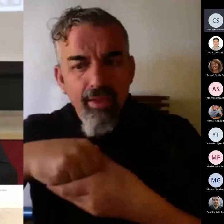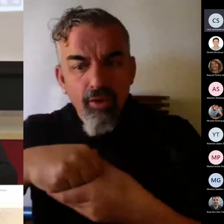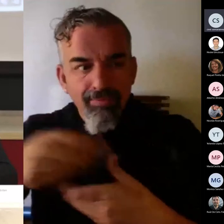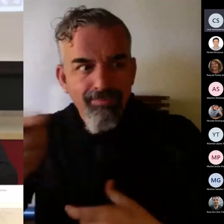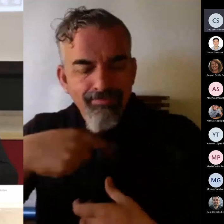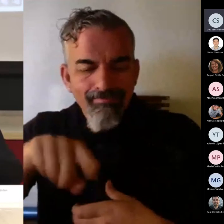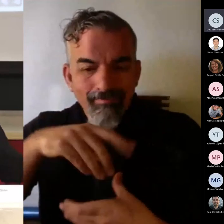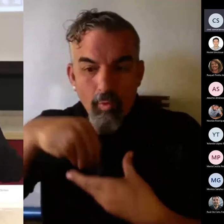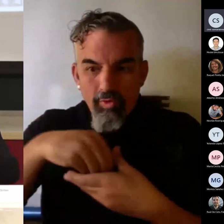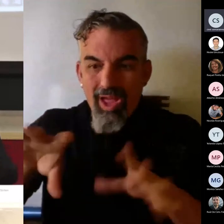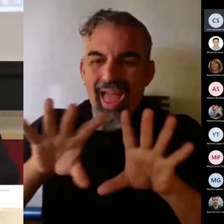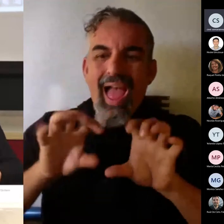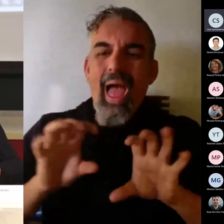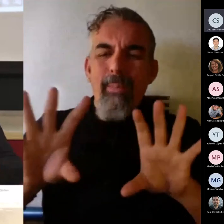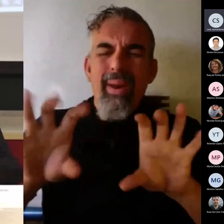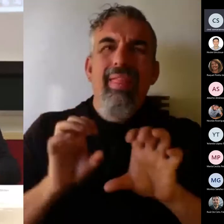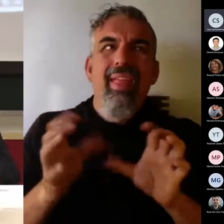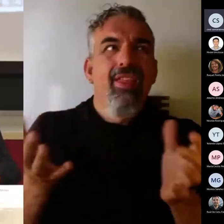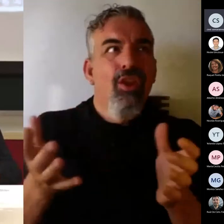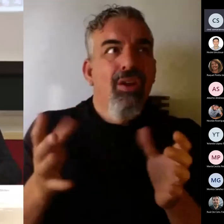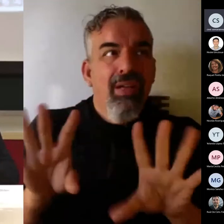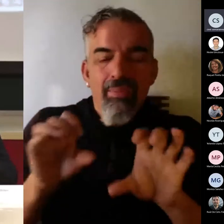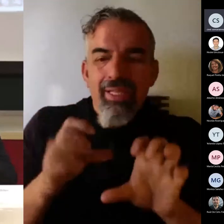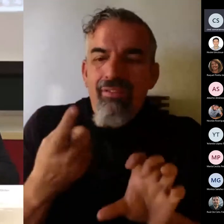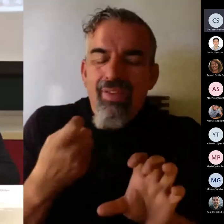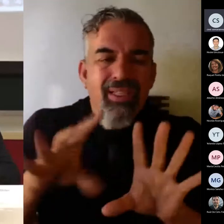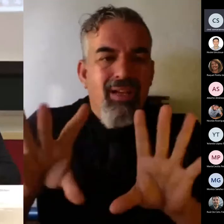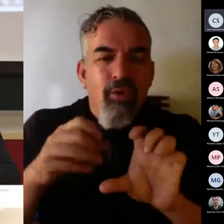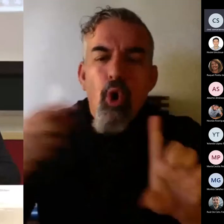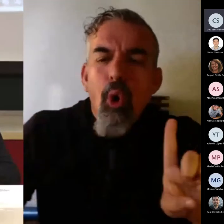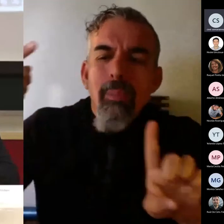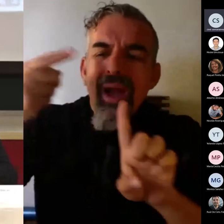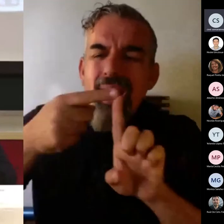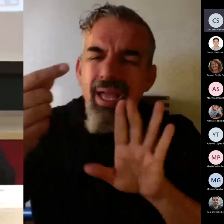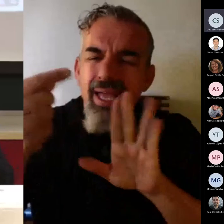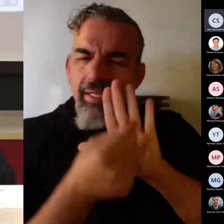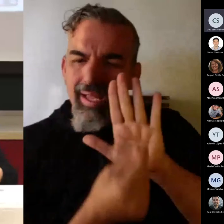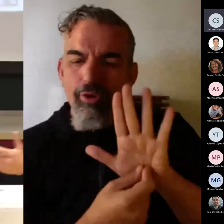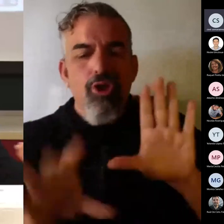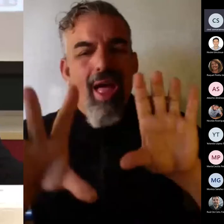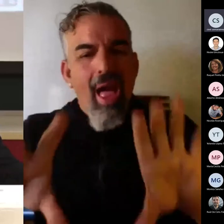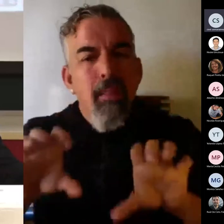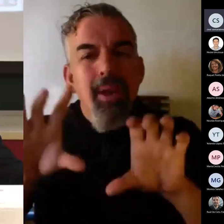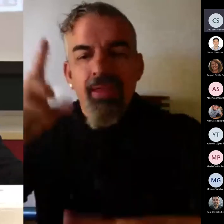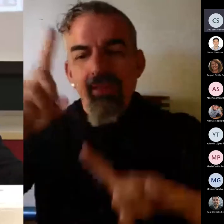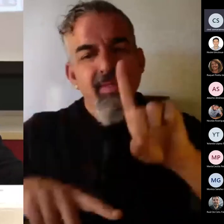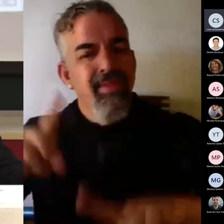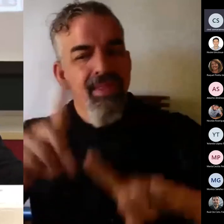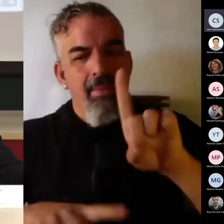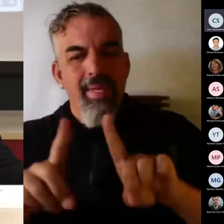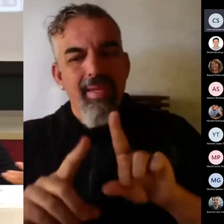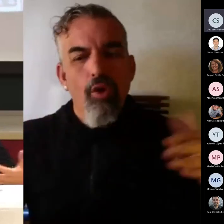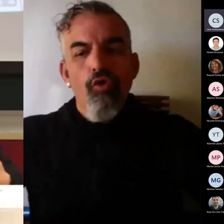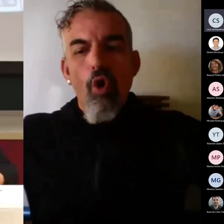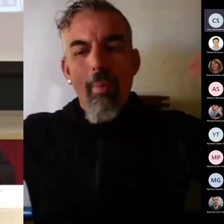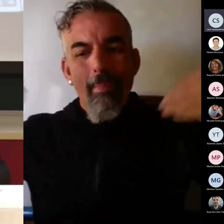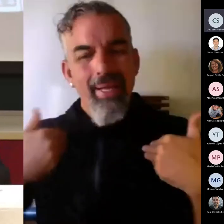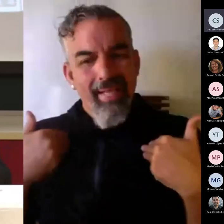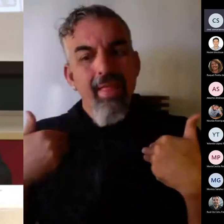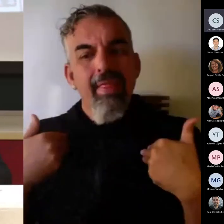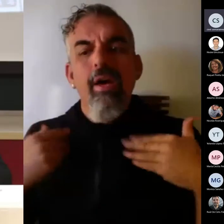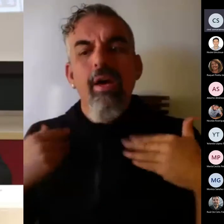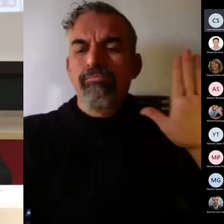estamos aprendiendo a definir los objetivos de aprendizaje en función de competencias. Estamos